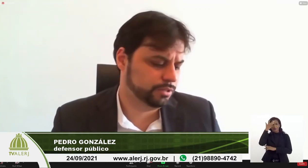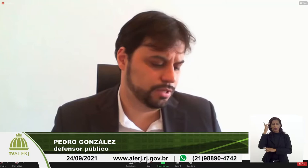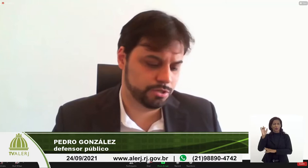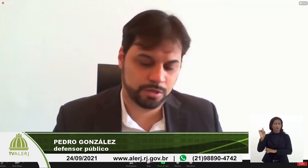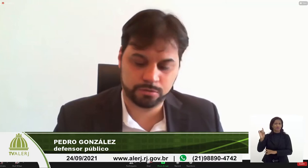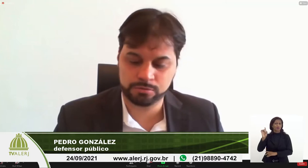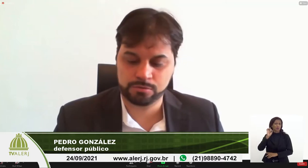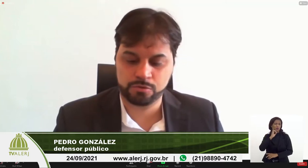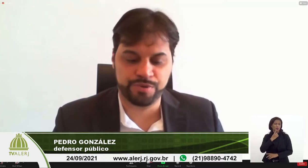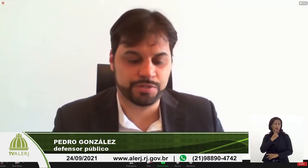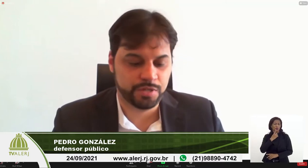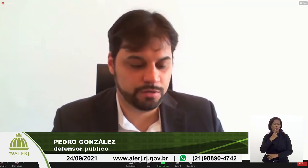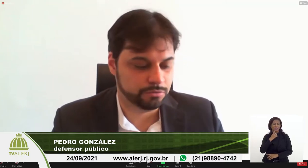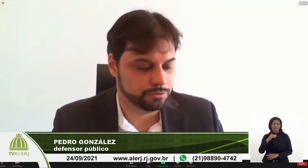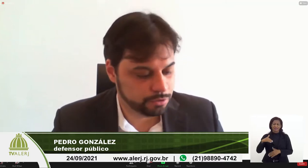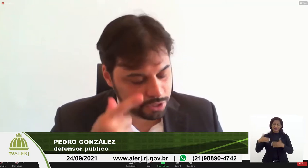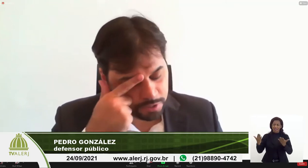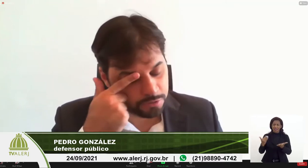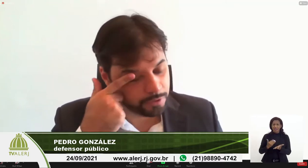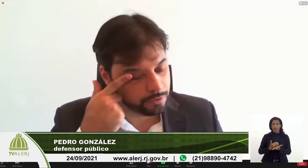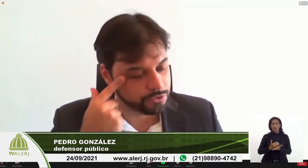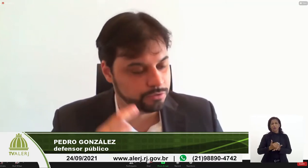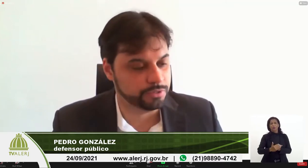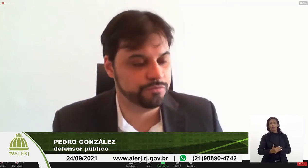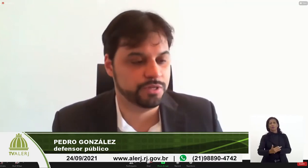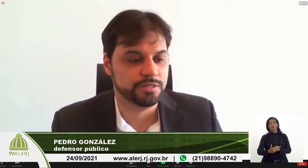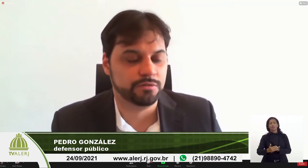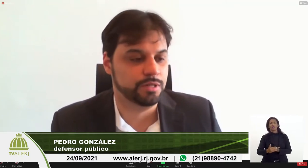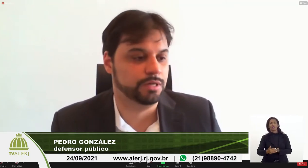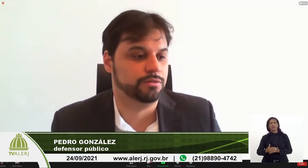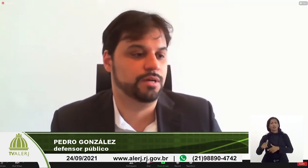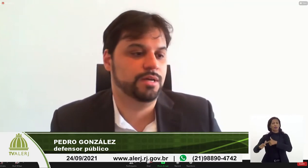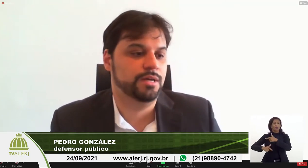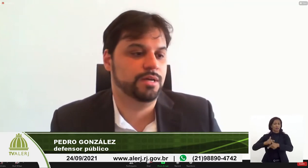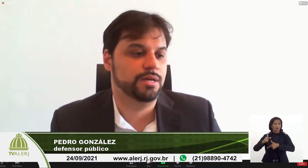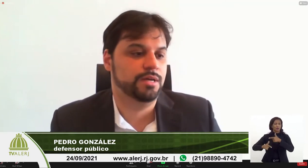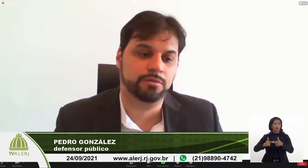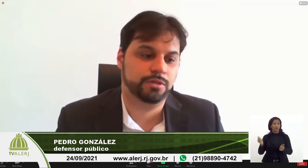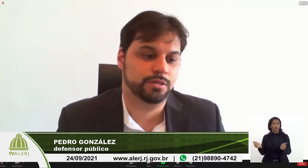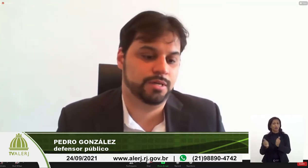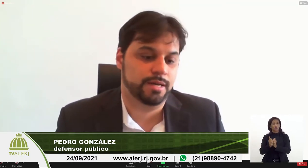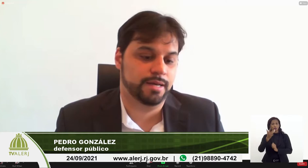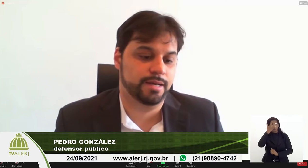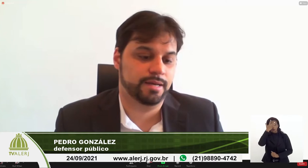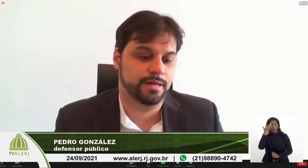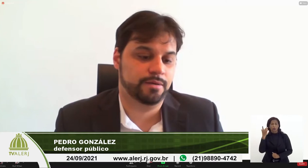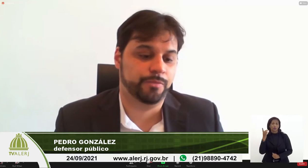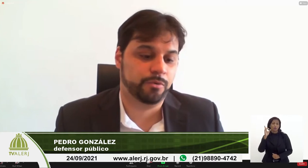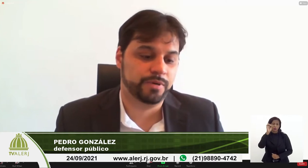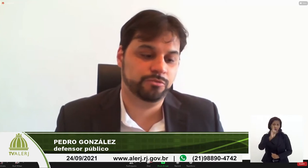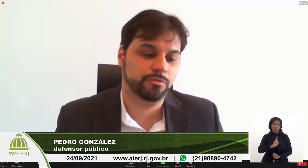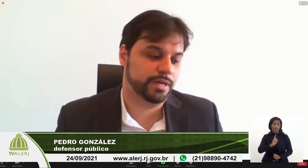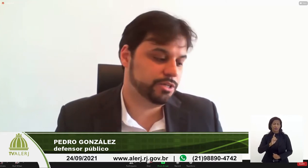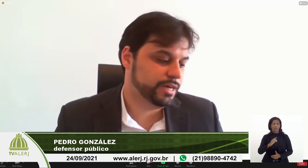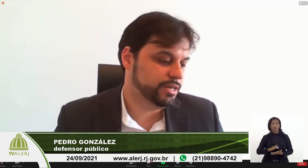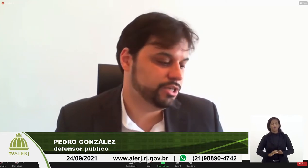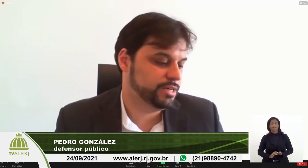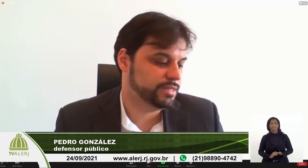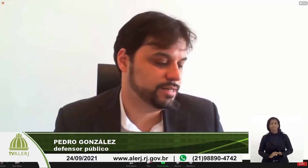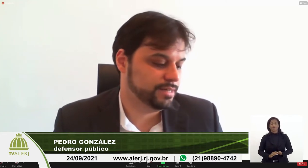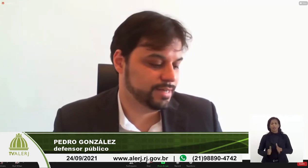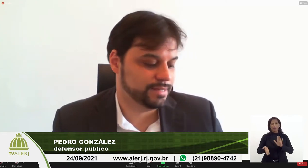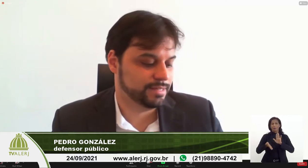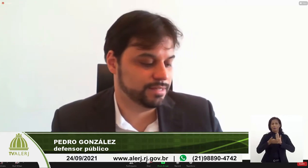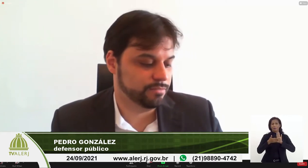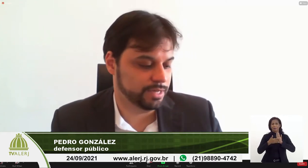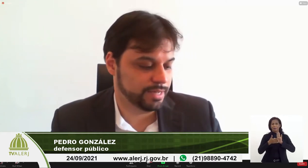É uma luta desde que eu comecei no núcleo de atendimento da pessoa com deficiência, poderão essa pauta. É uma preocupação muito grande garantir